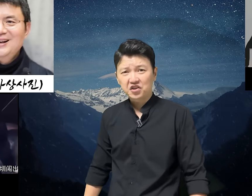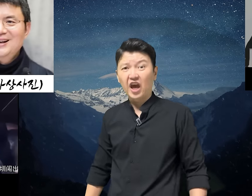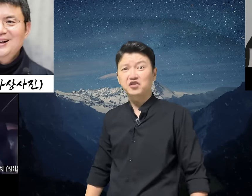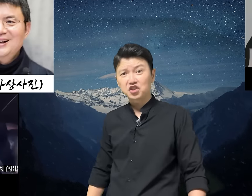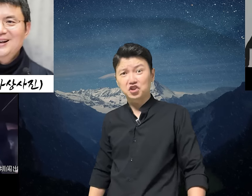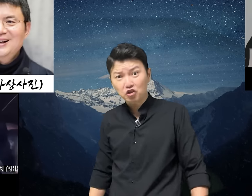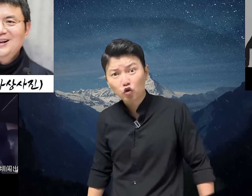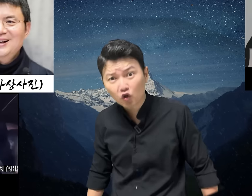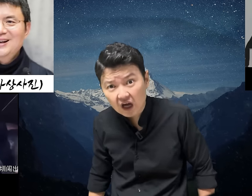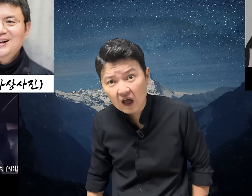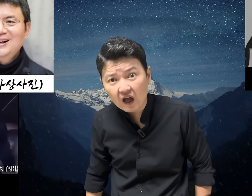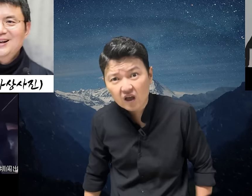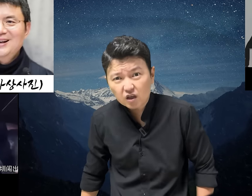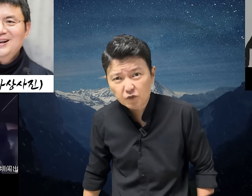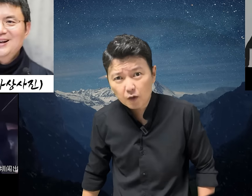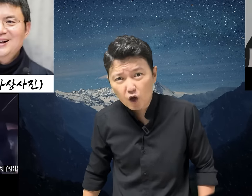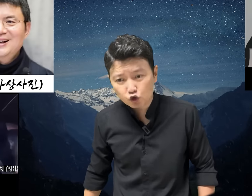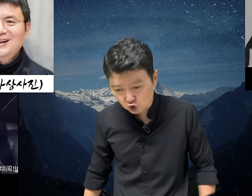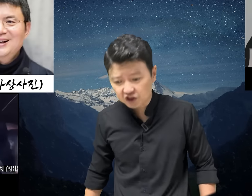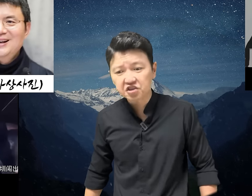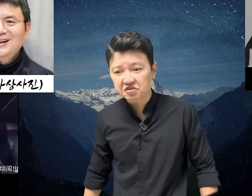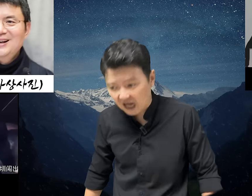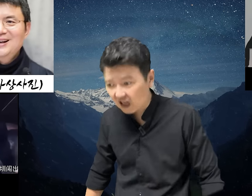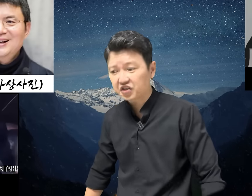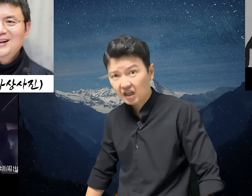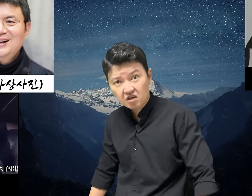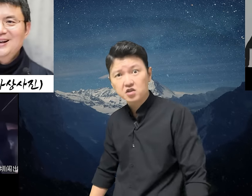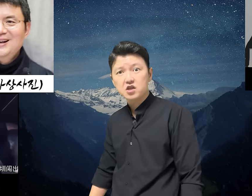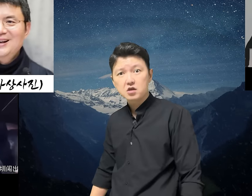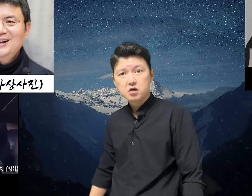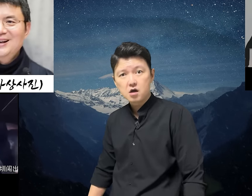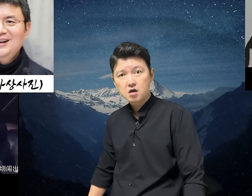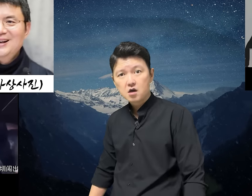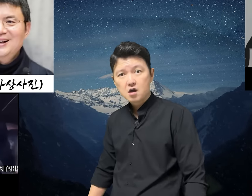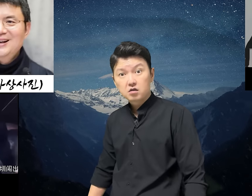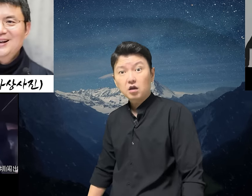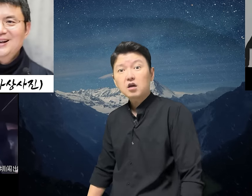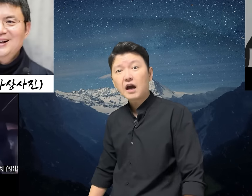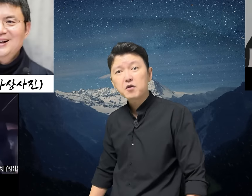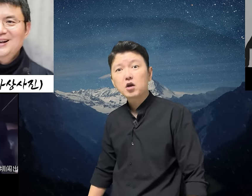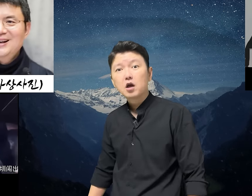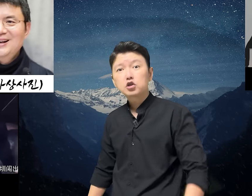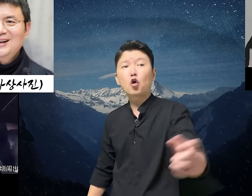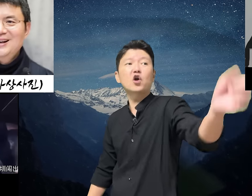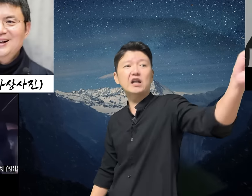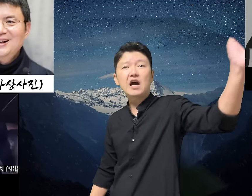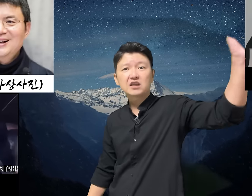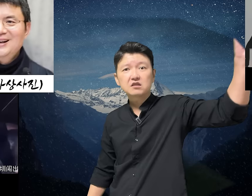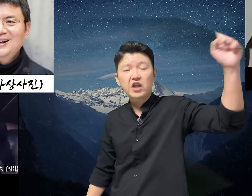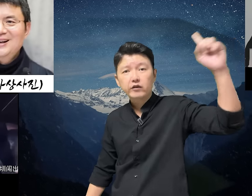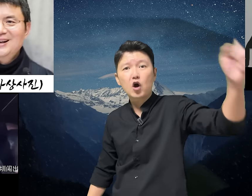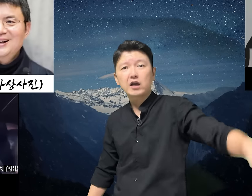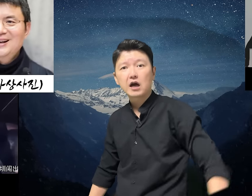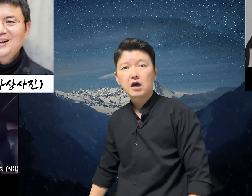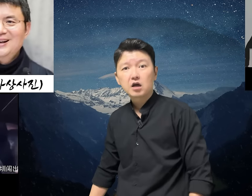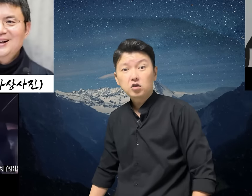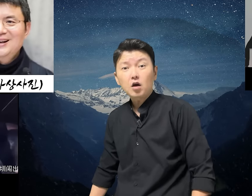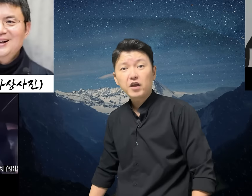텐진시로 돌아가 그럼 너 뭐 조직에서 나가겠다는 거니 그럴 거라면 손가락 하나를 내놔라 그럼 내